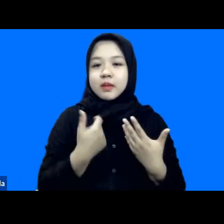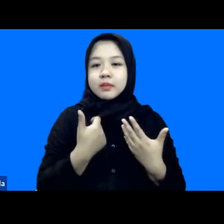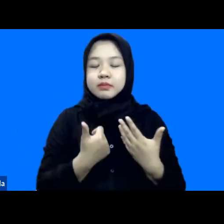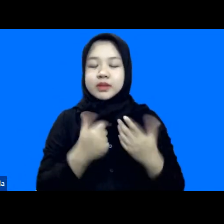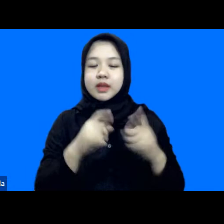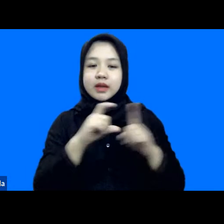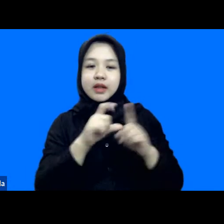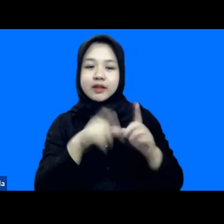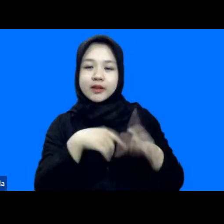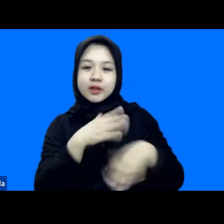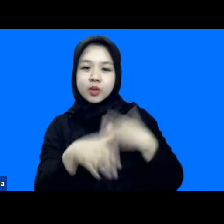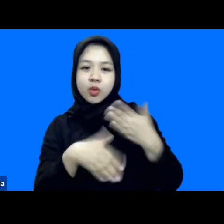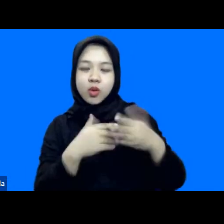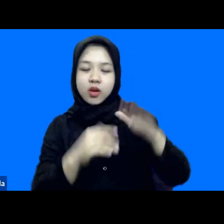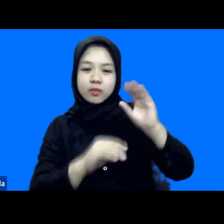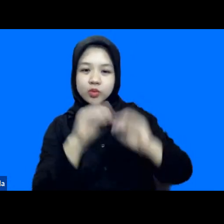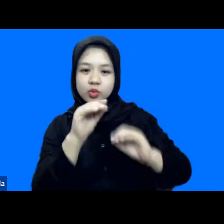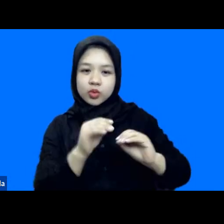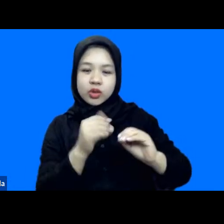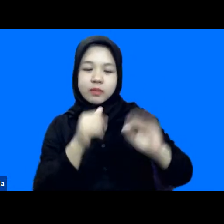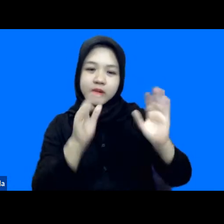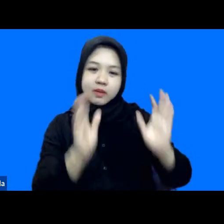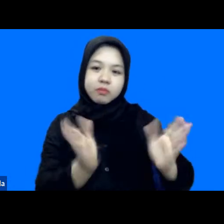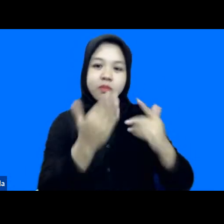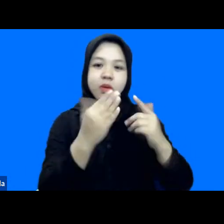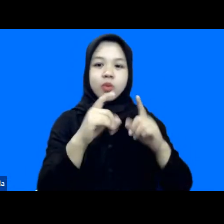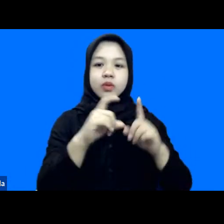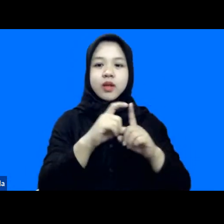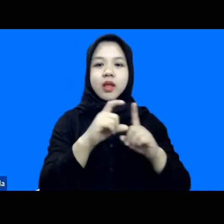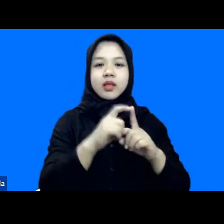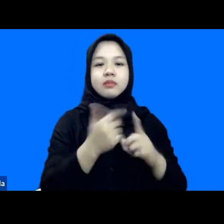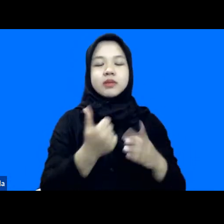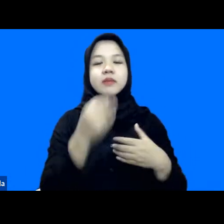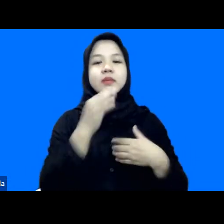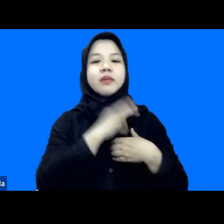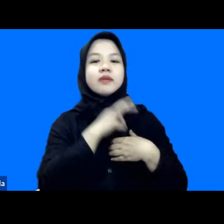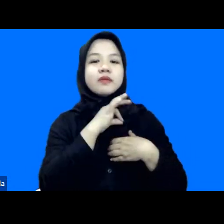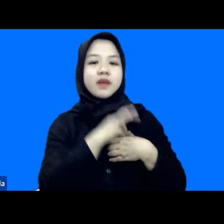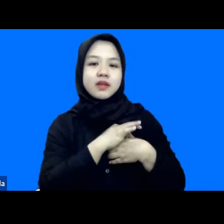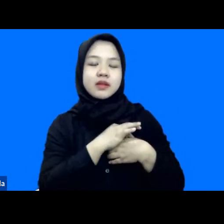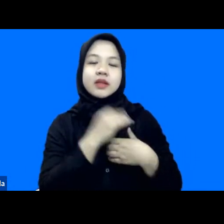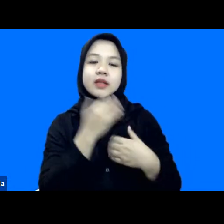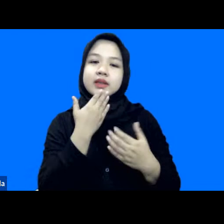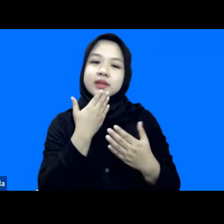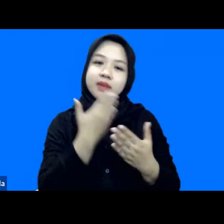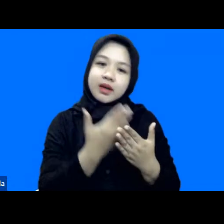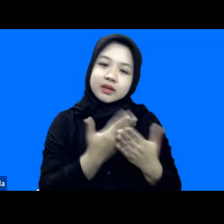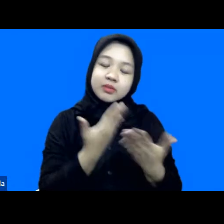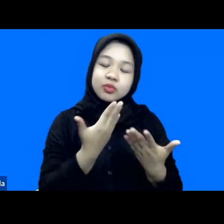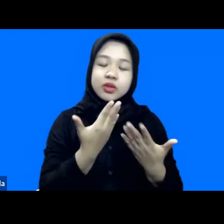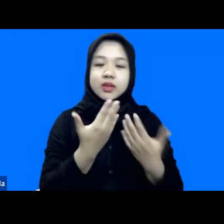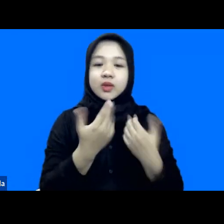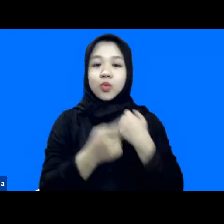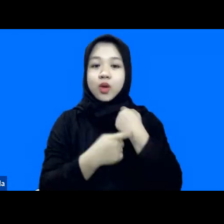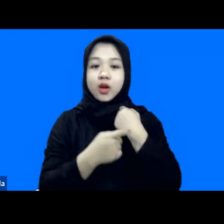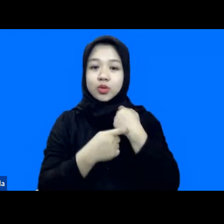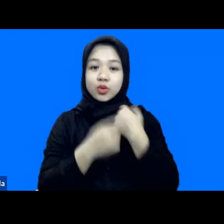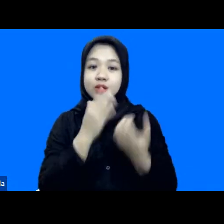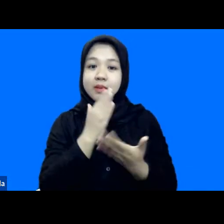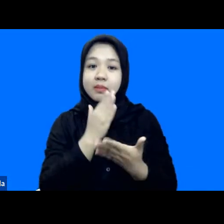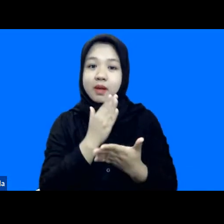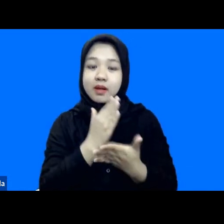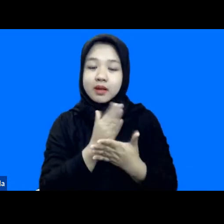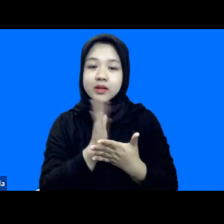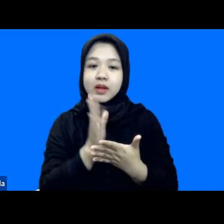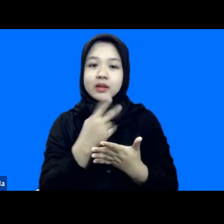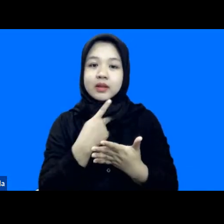data menisum dan membangun data itu kemudian bisa dimanfaatkan Pak Tersuhun karena mungkin keterbatasan waktu kita ya mungkin nanti kita